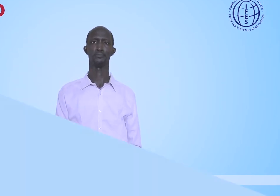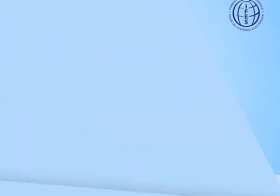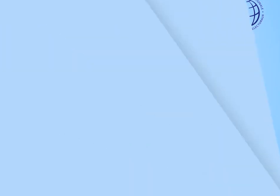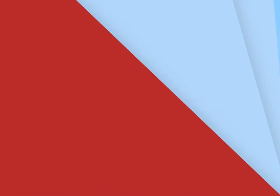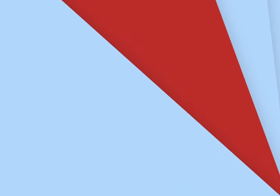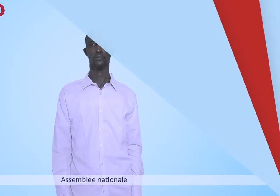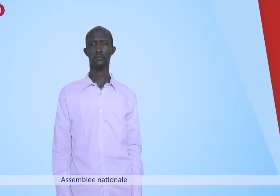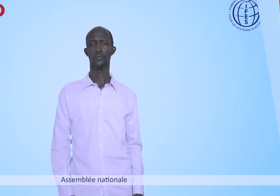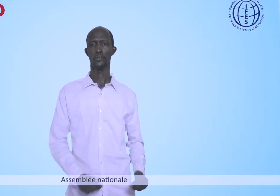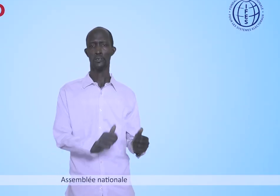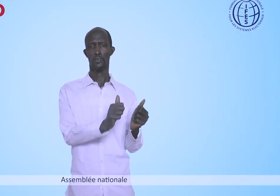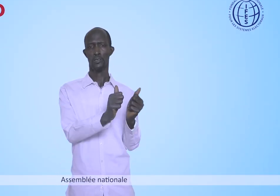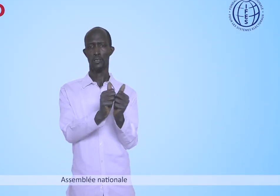Assemblée nationale